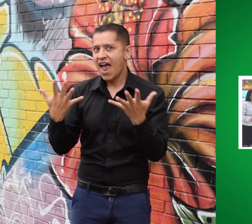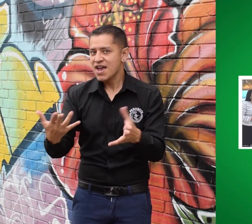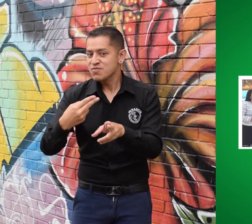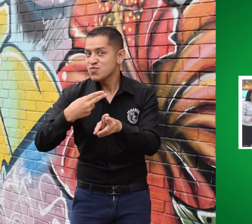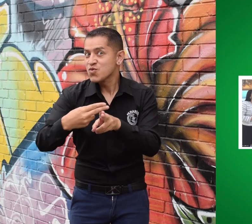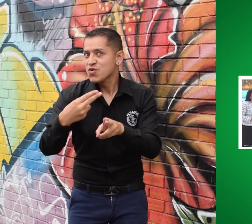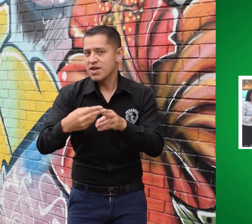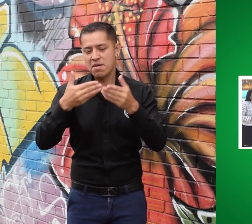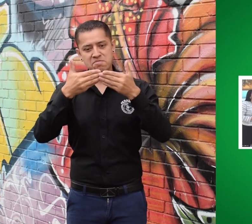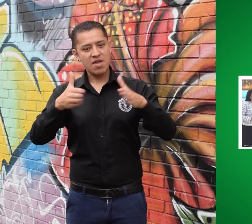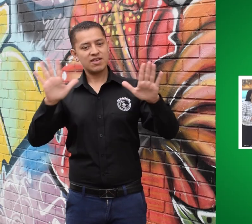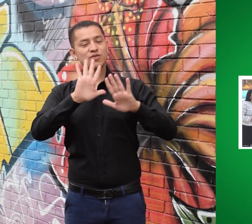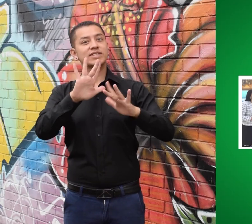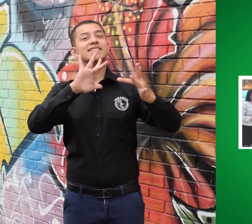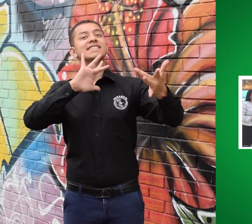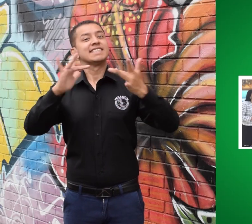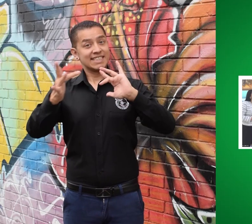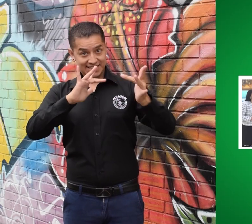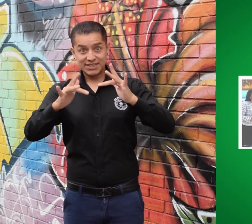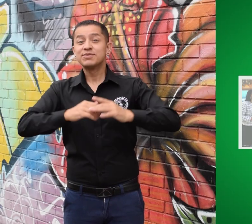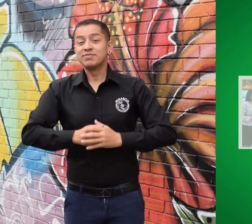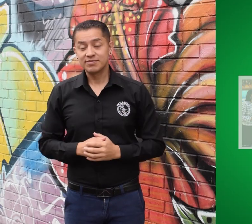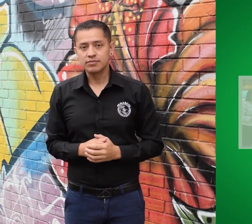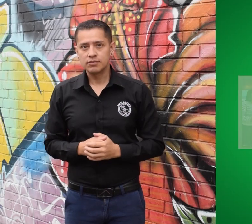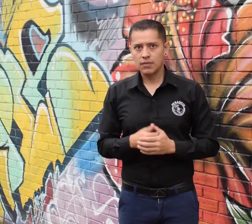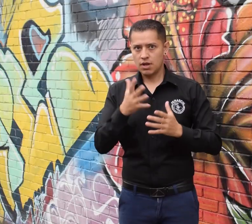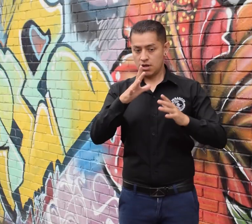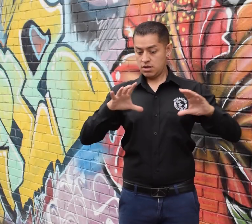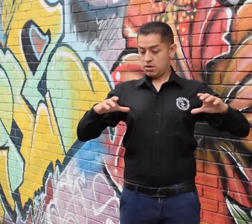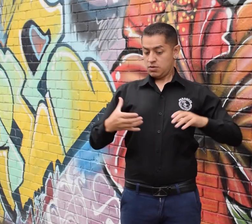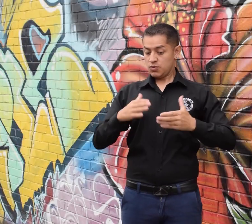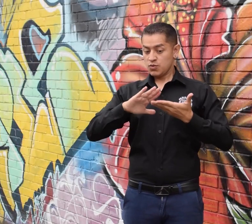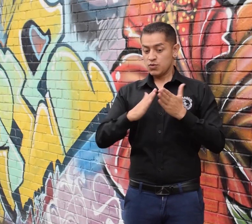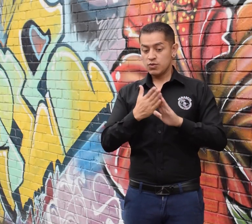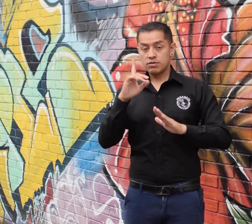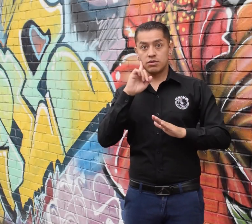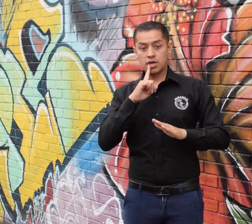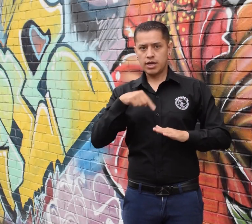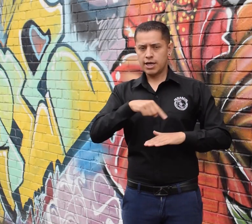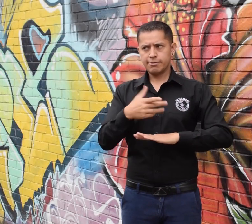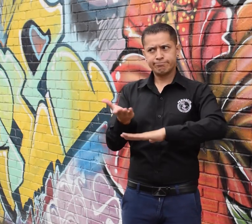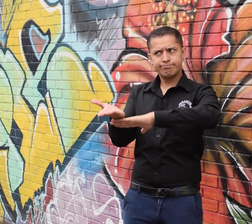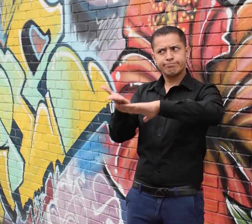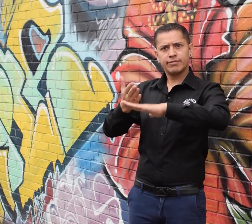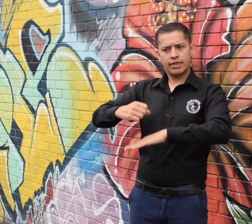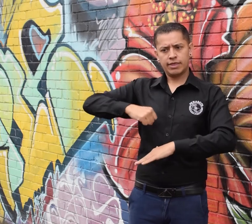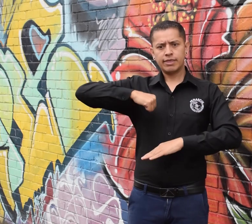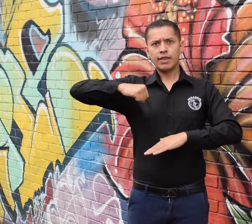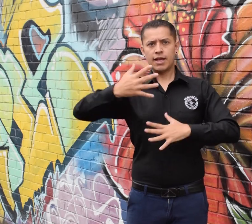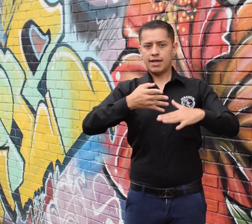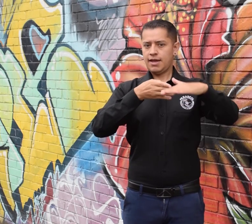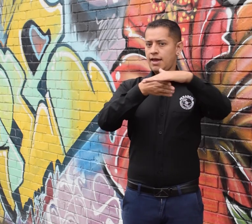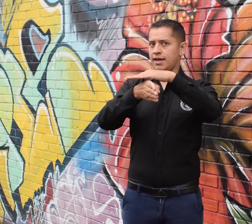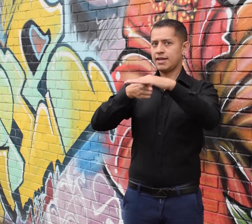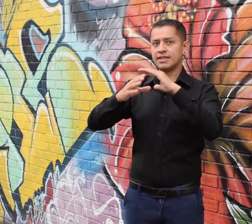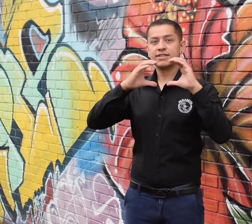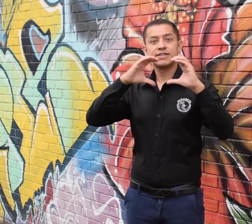relevo. Por medio de la exigencia del derecho a la accesibilidad y la comunicación.